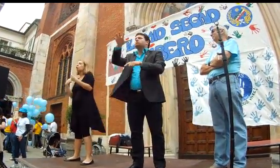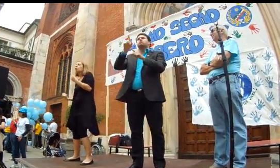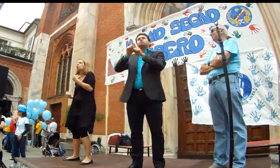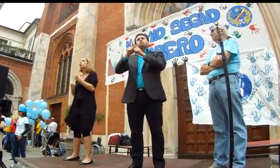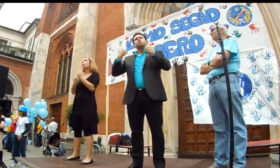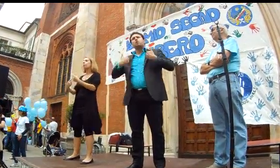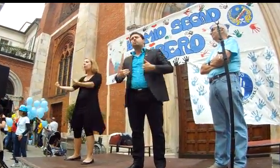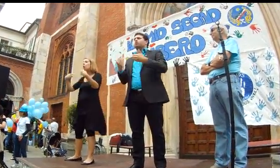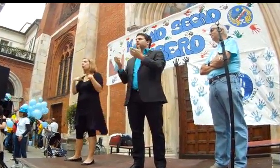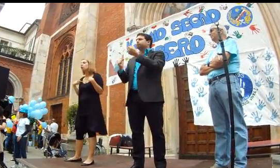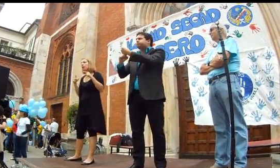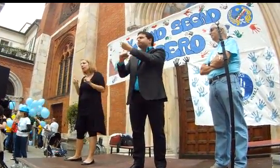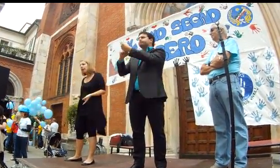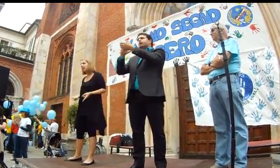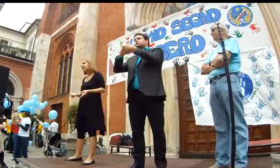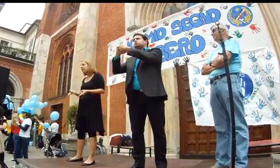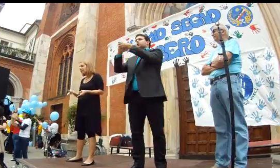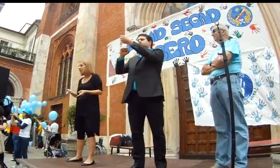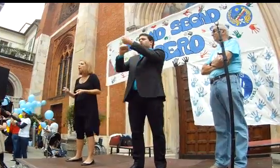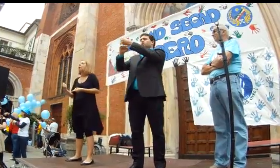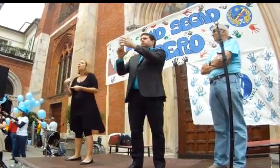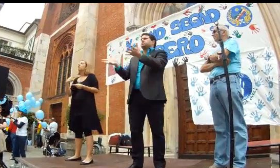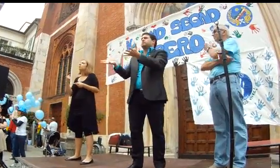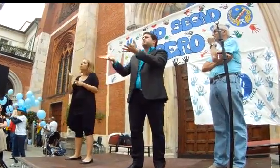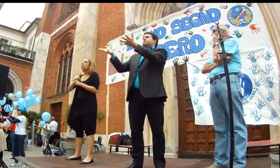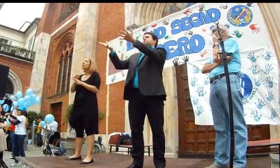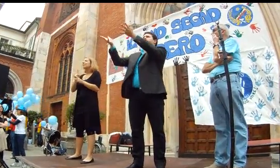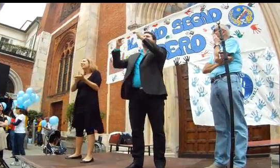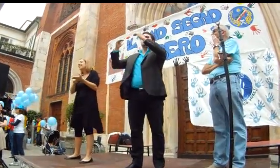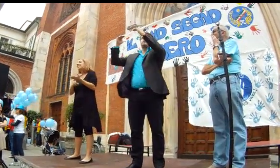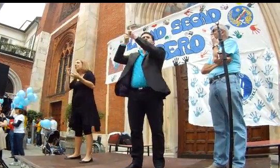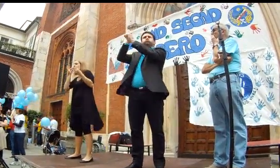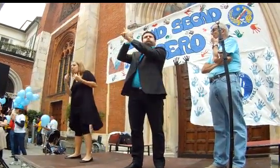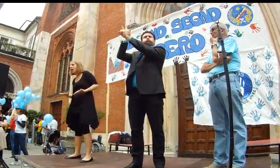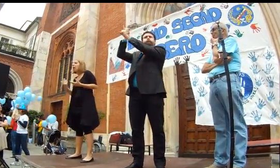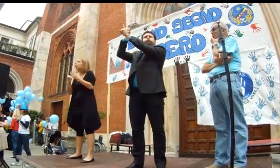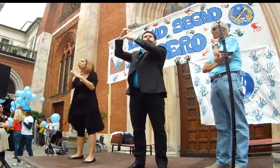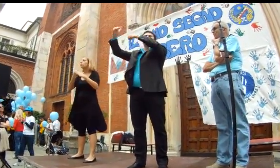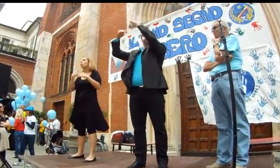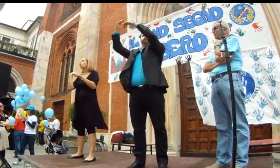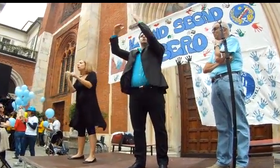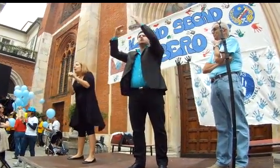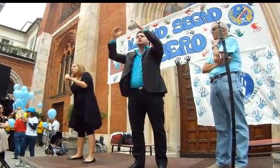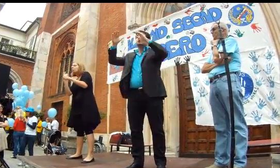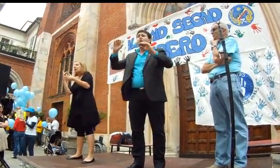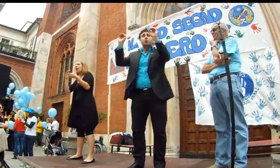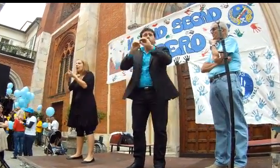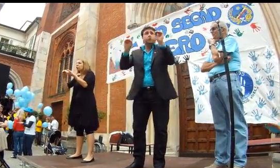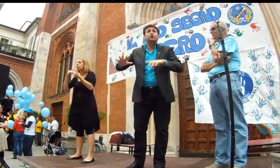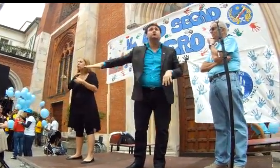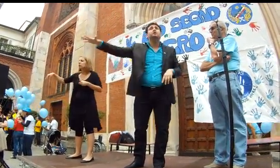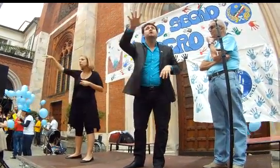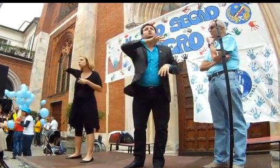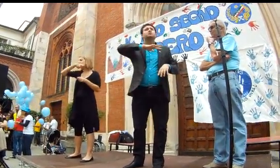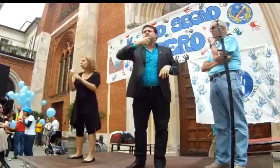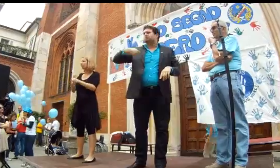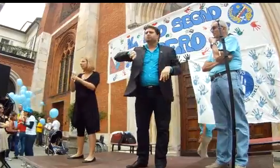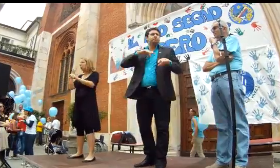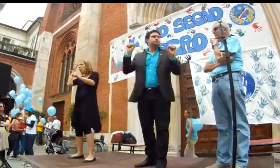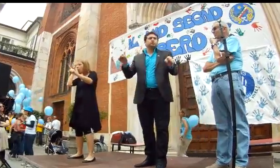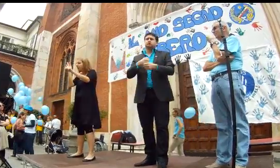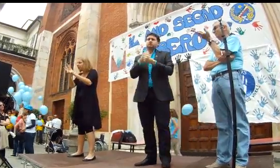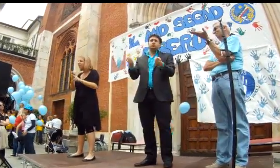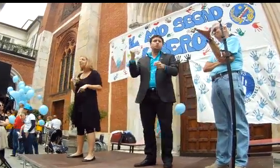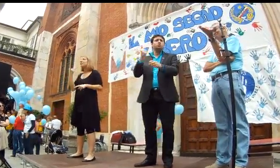lottare per tutti quanti, per i nostri bisogni e dobbiamo avere il supporto di tutti, proprio per lottare per i diritti umani